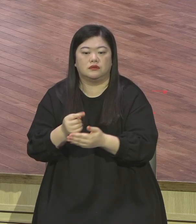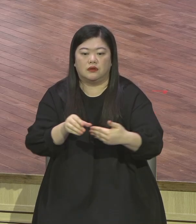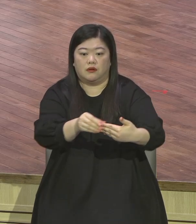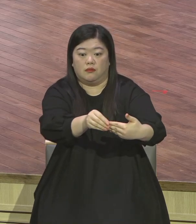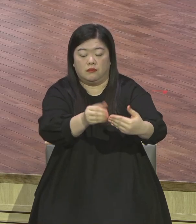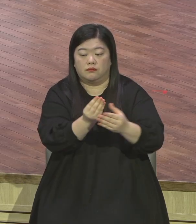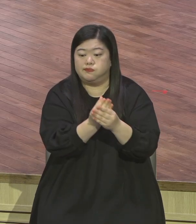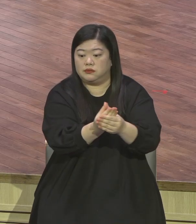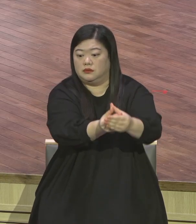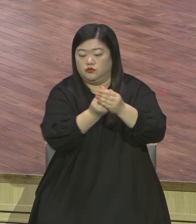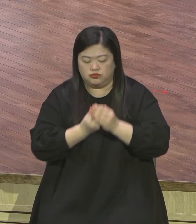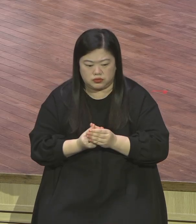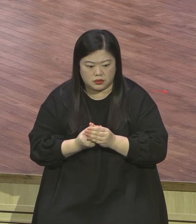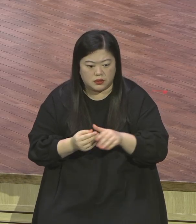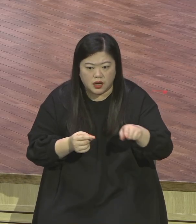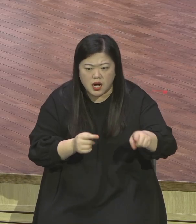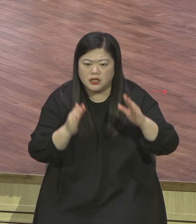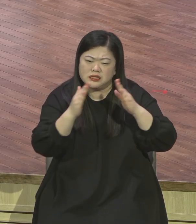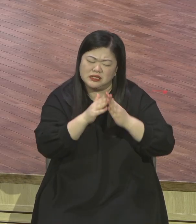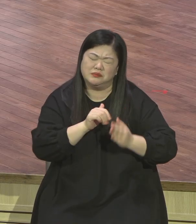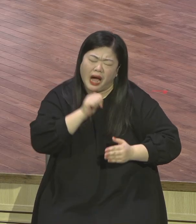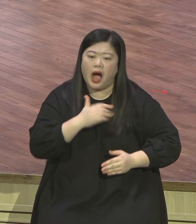이 가난한 어려움 중에도 있구나